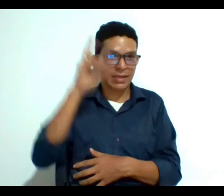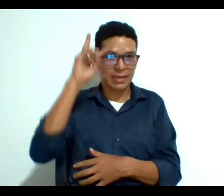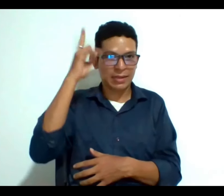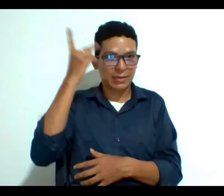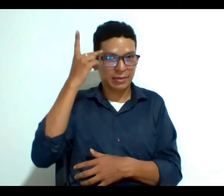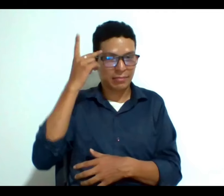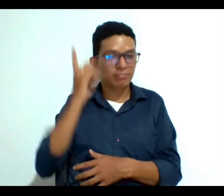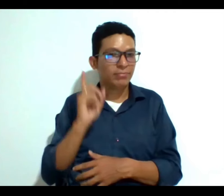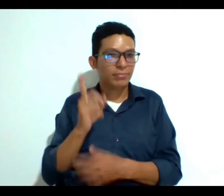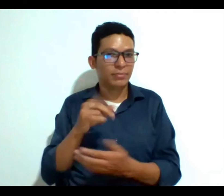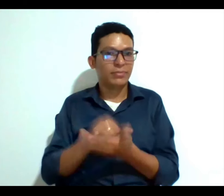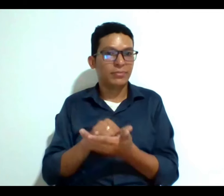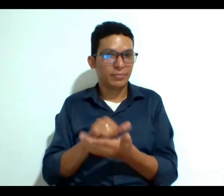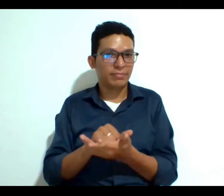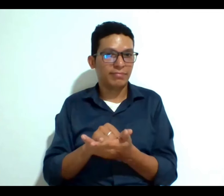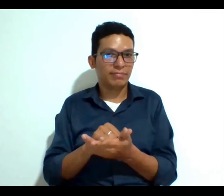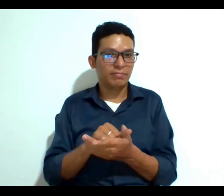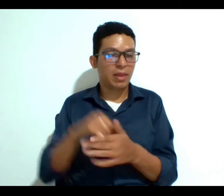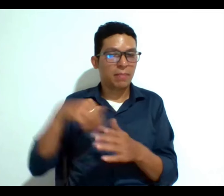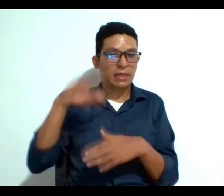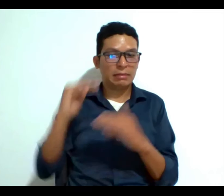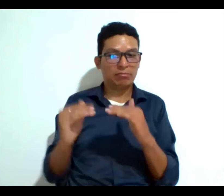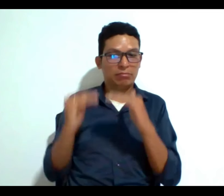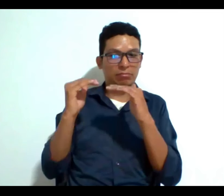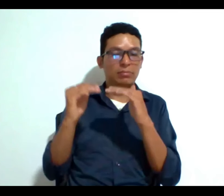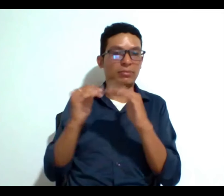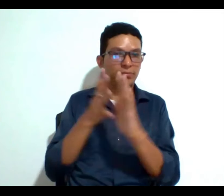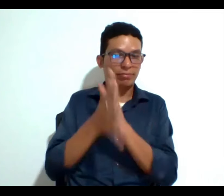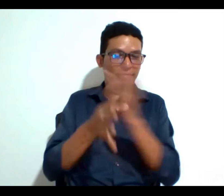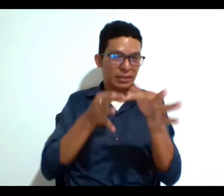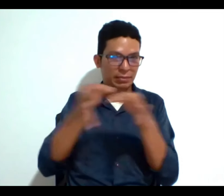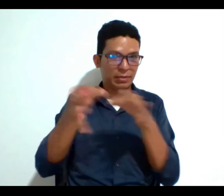lo que lo que resaltaría que ya se explicó